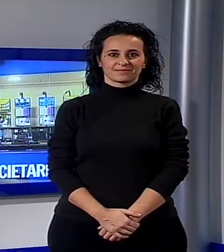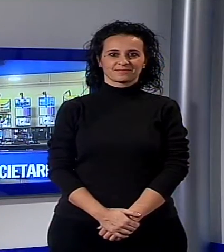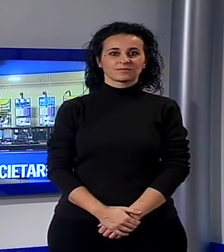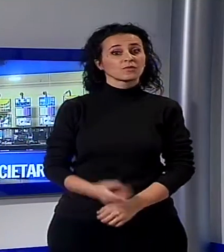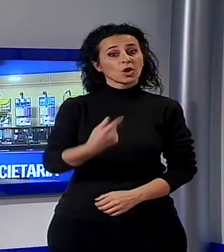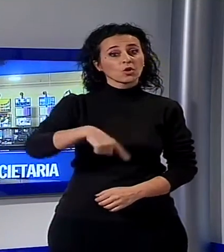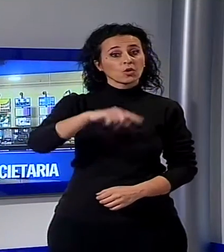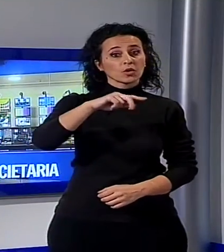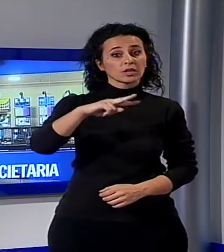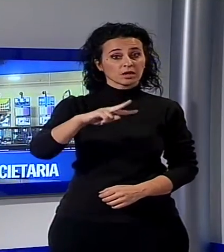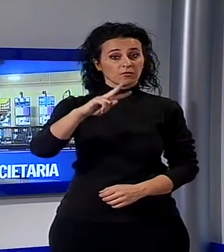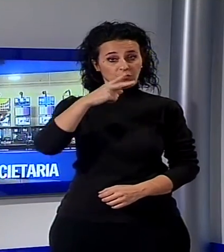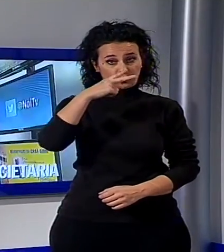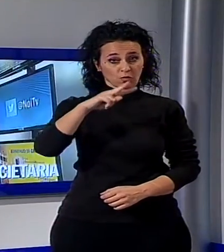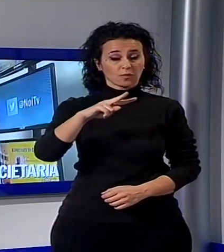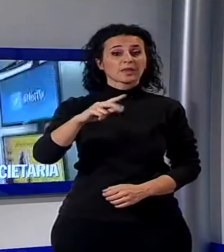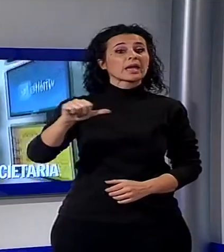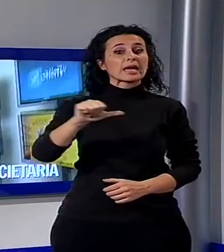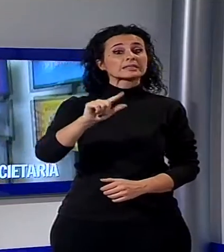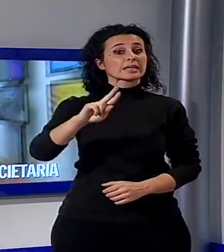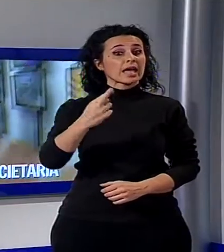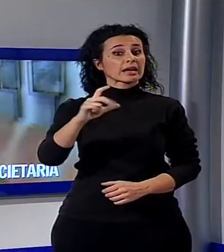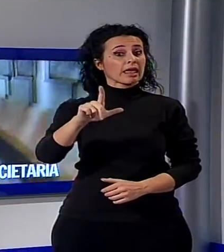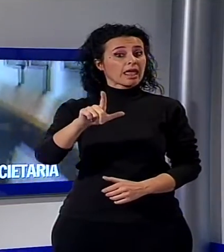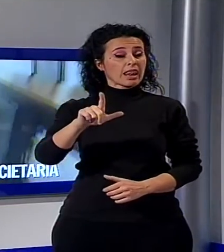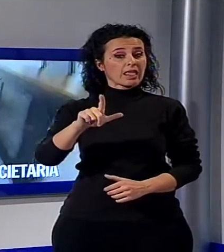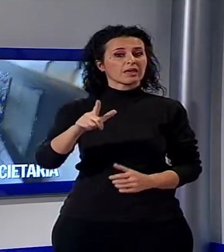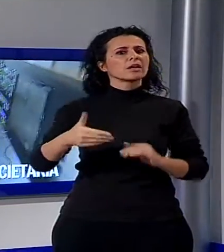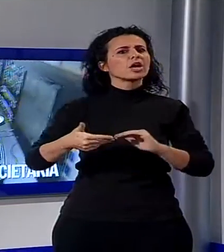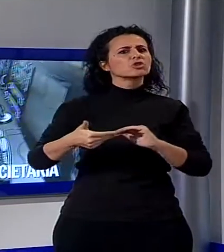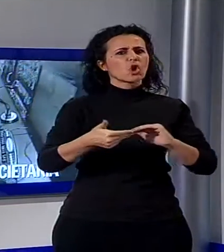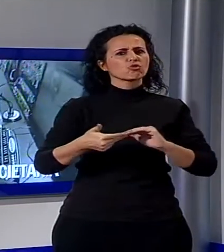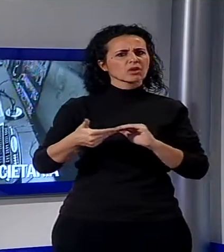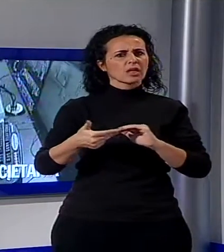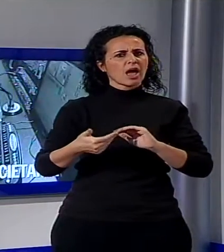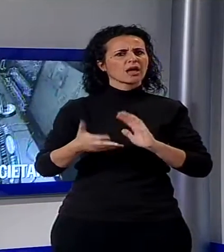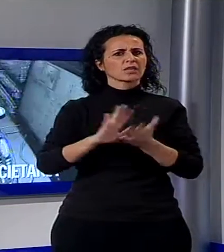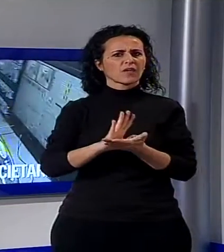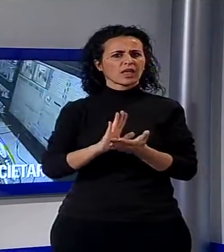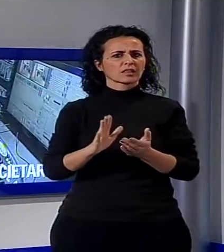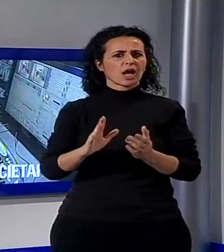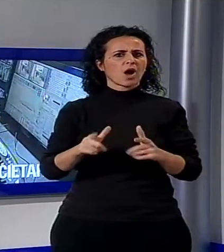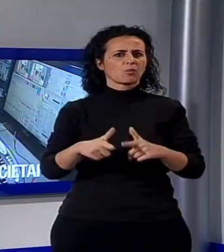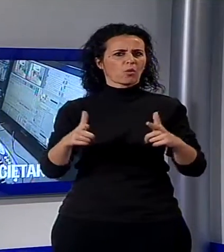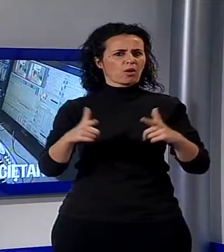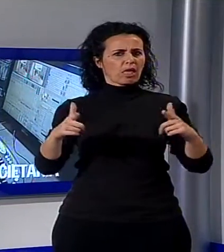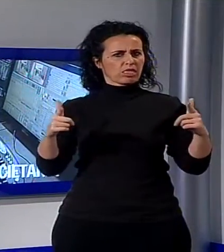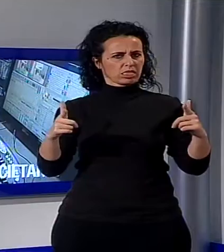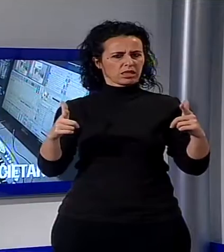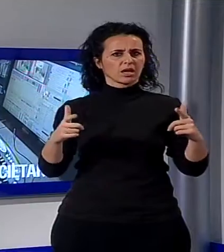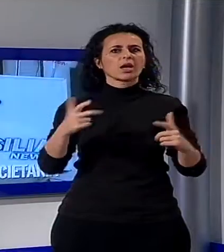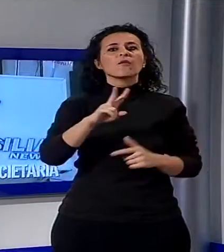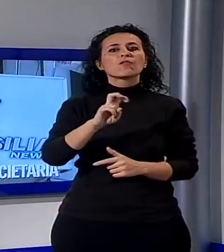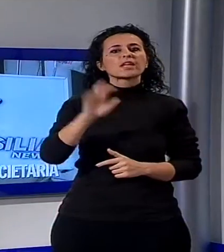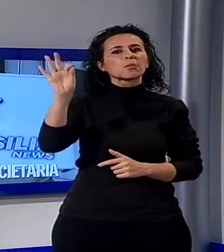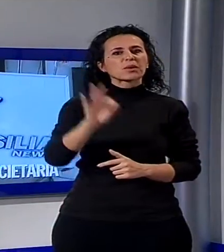Noi TV SRL allarga la propria base societaria con l'aumento di capitale e l'ingresso con il 20% della